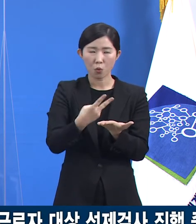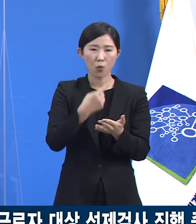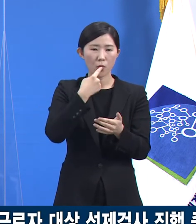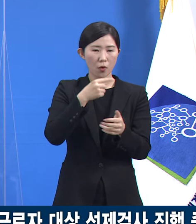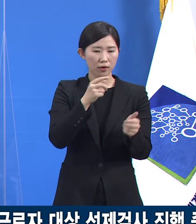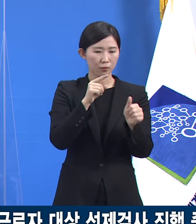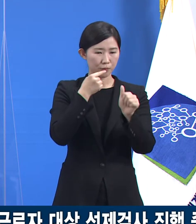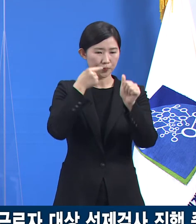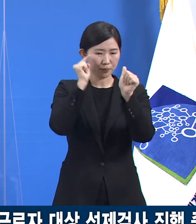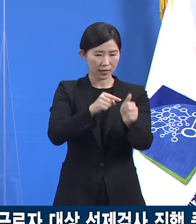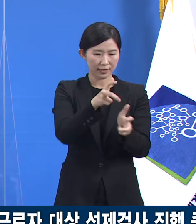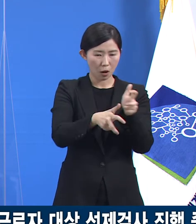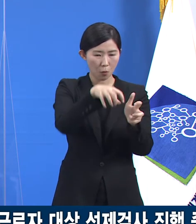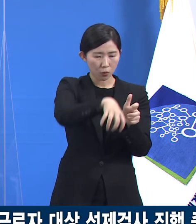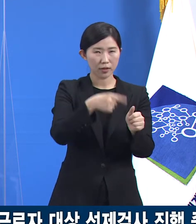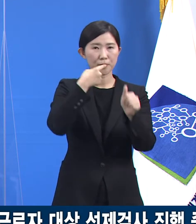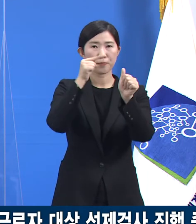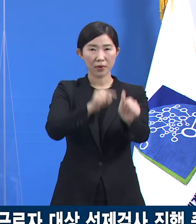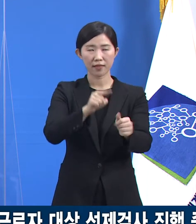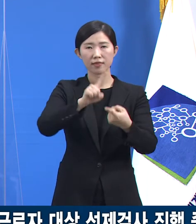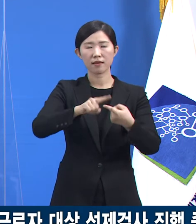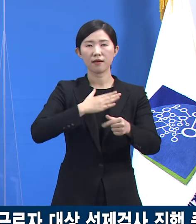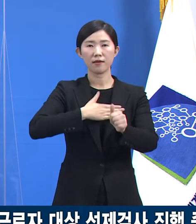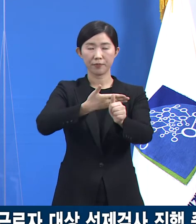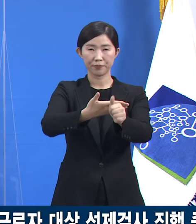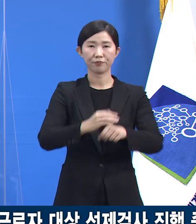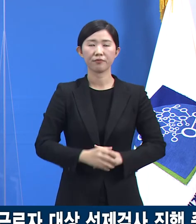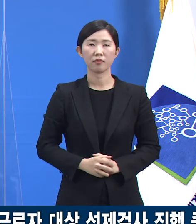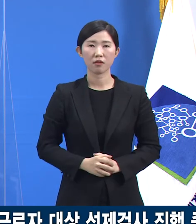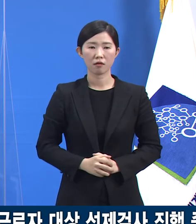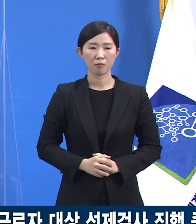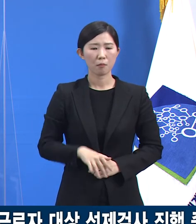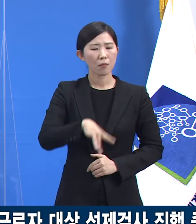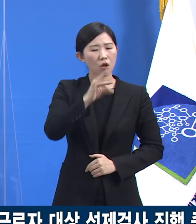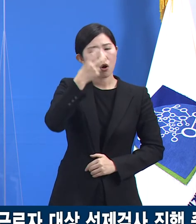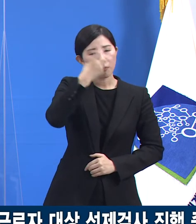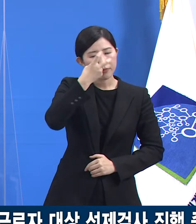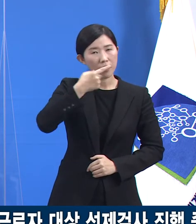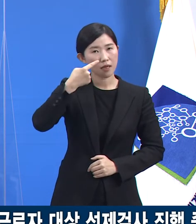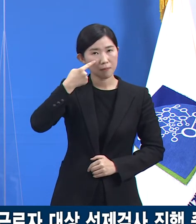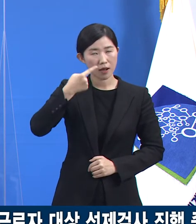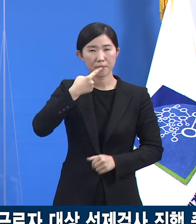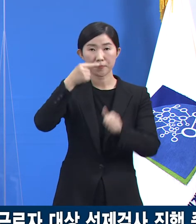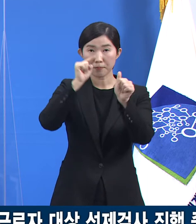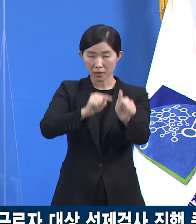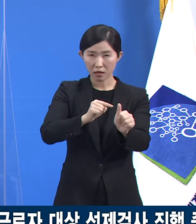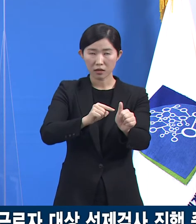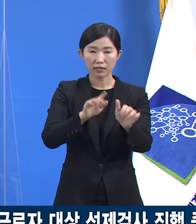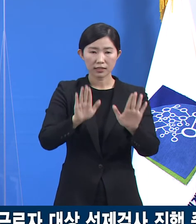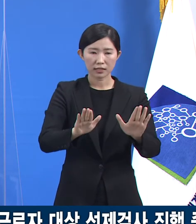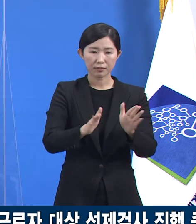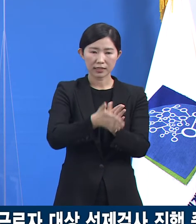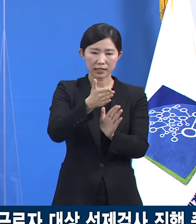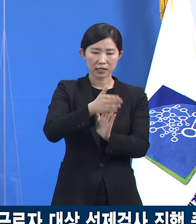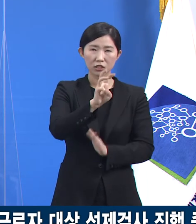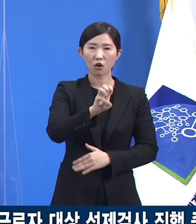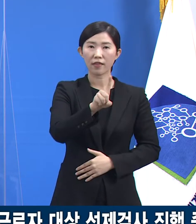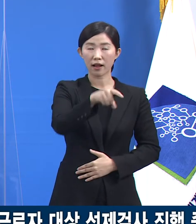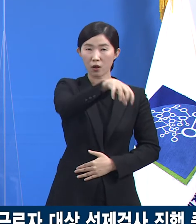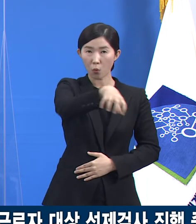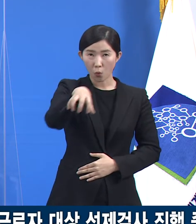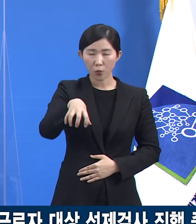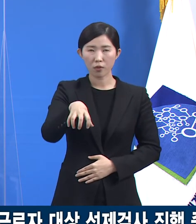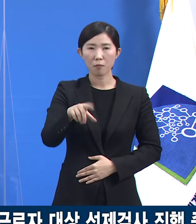말씀드리겠습니다. 외국인 대상 선제검사는 현재 31개 시군의 선별진료소